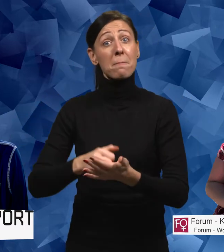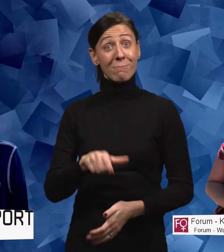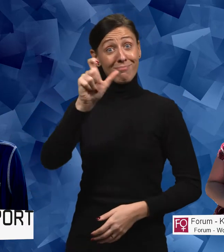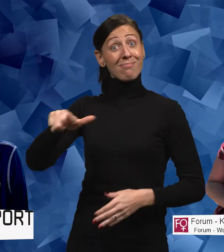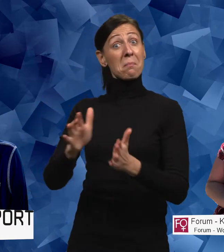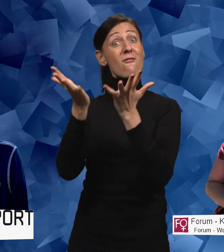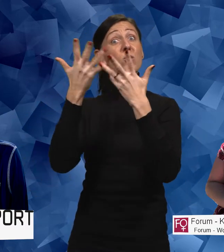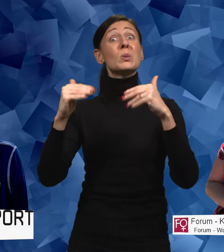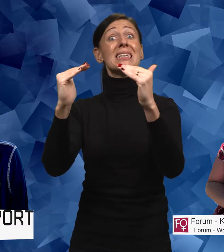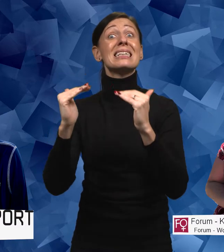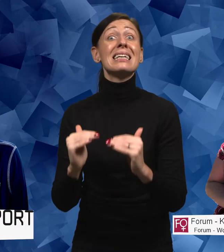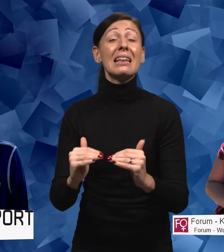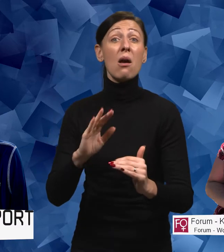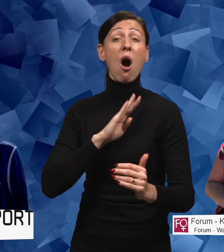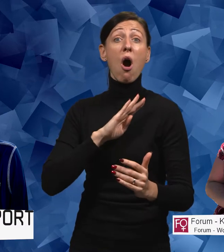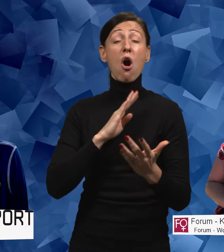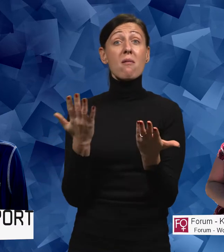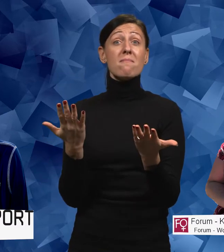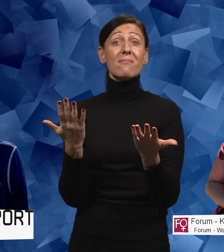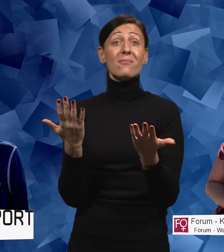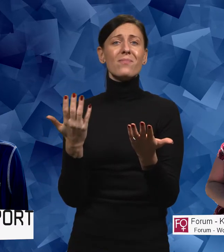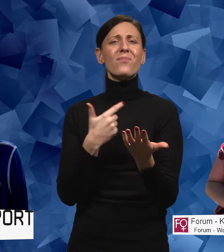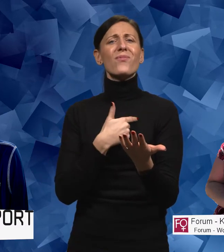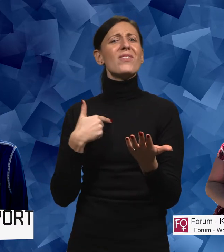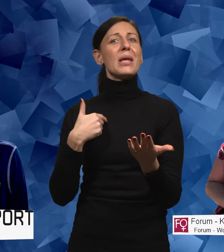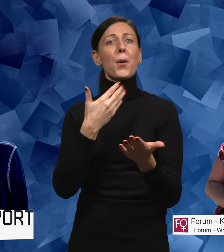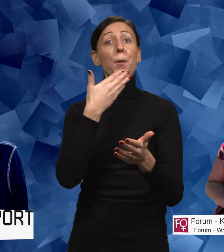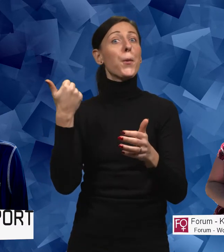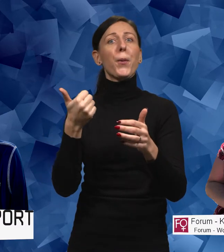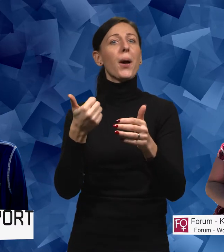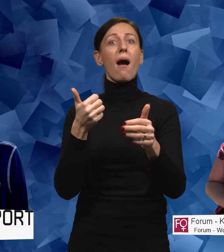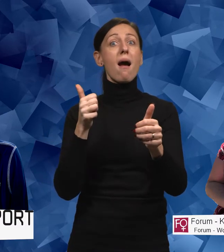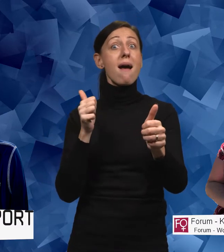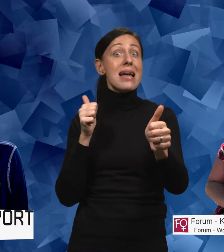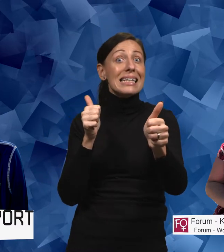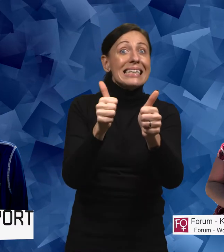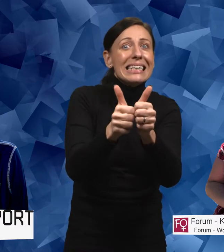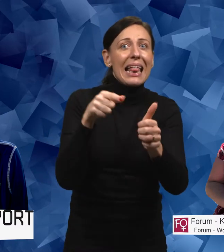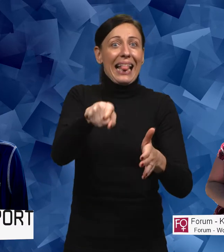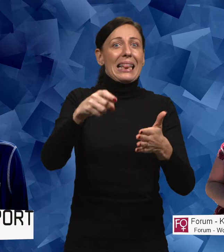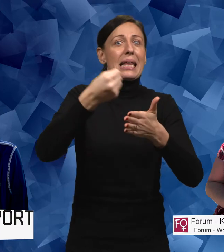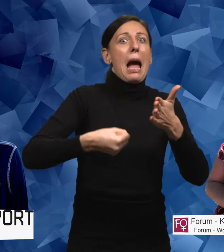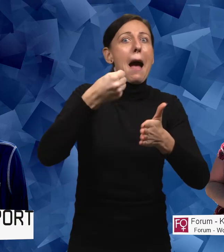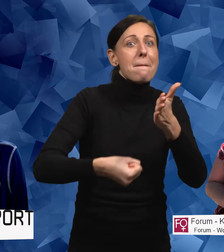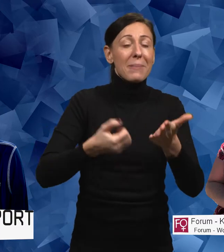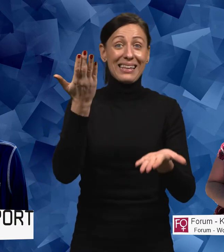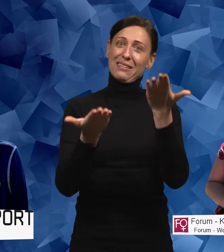Personer med funktionsnedsättning har... Alltså vi har inte kommit lika långt när det gäller den kampen som vi har gjort när det gäller